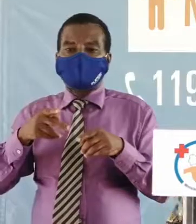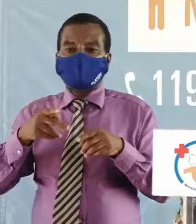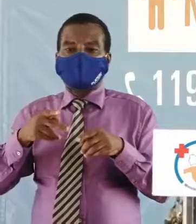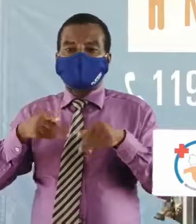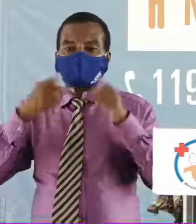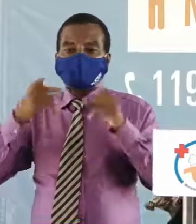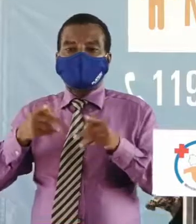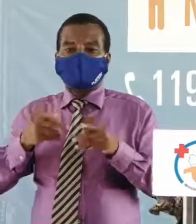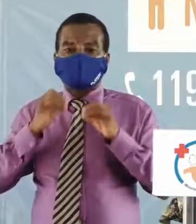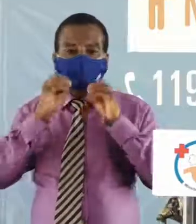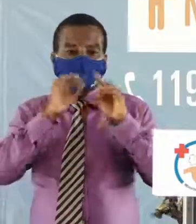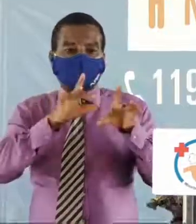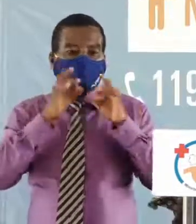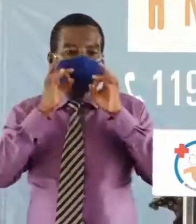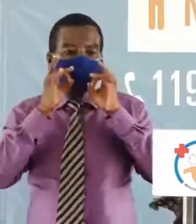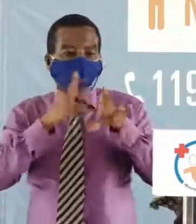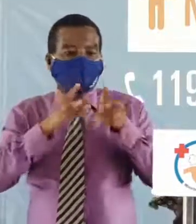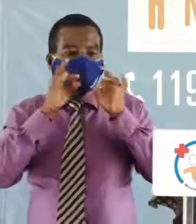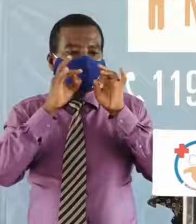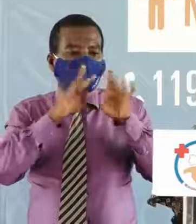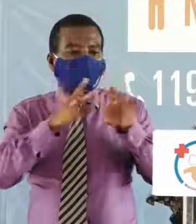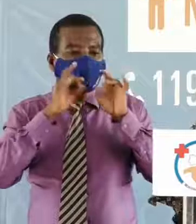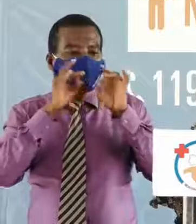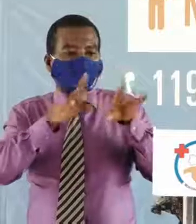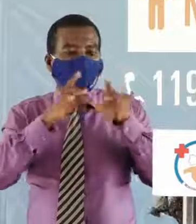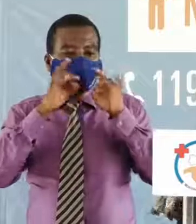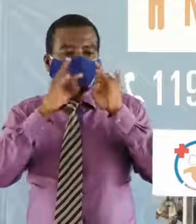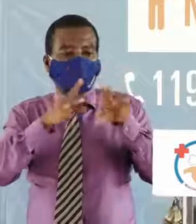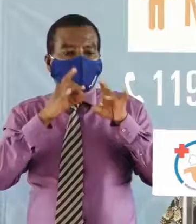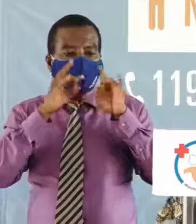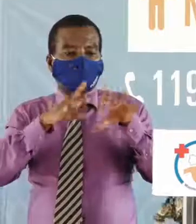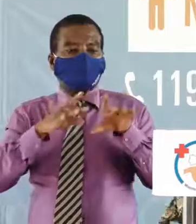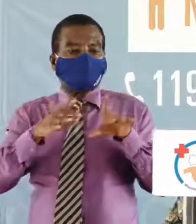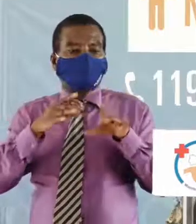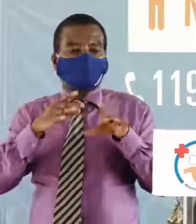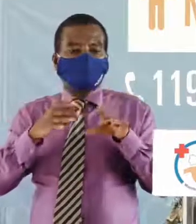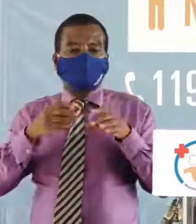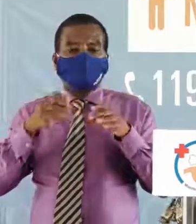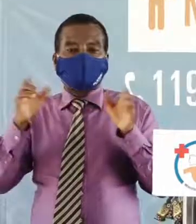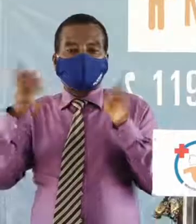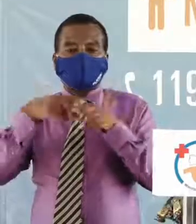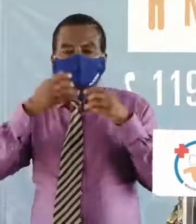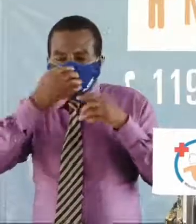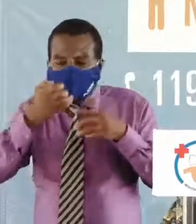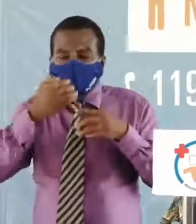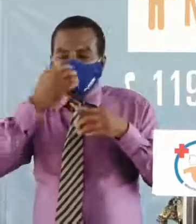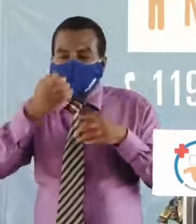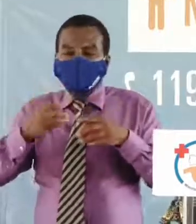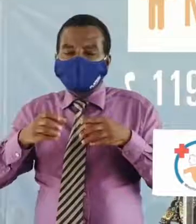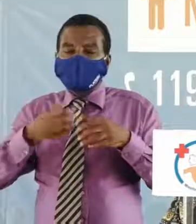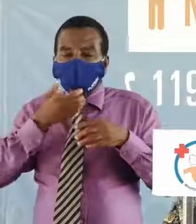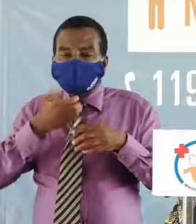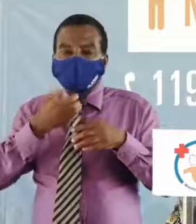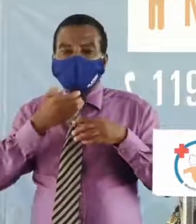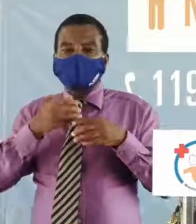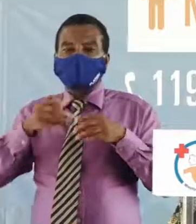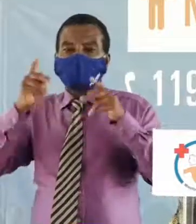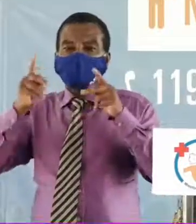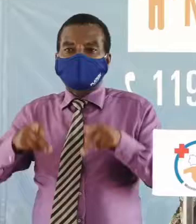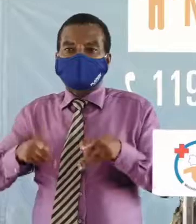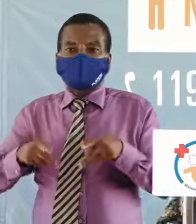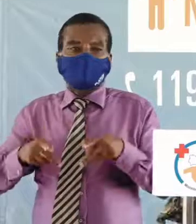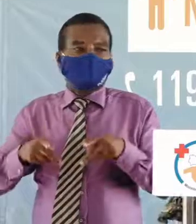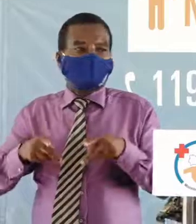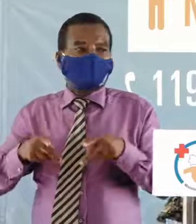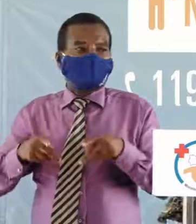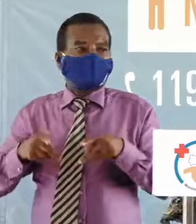'on appelle les postions les micros salés ou bien les sécrétions qui sortent du nez quand on est ternu ou quand on tousse ou alors qu'il des gens comme on dit à